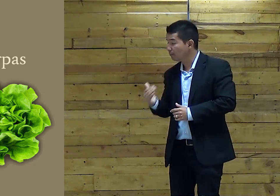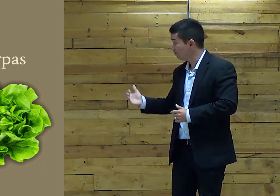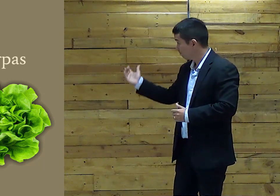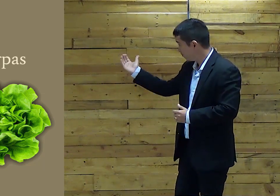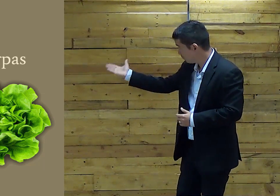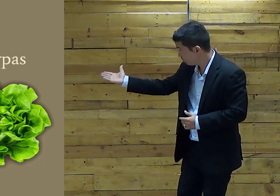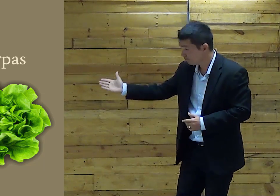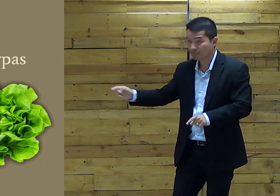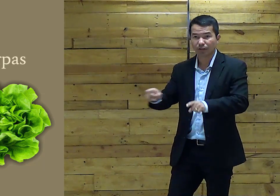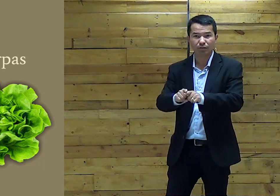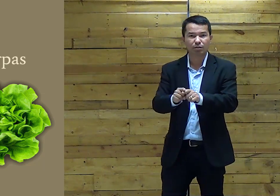Também comeu